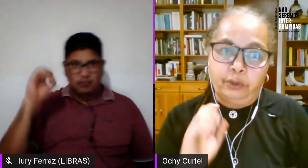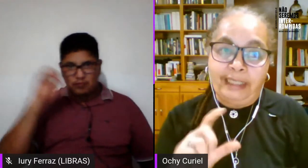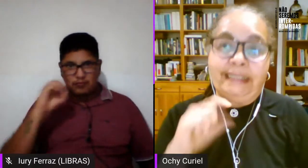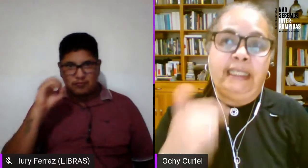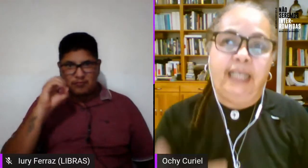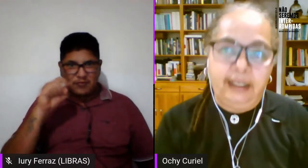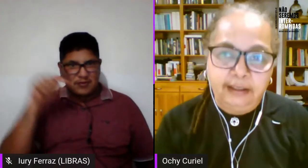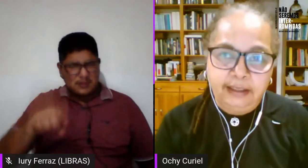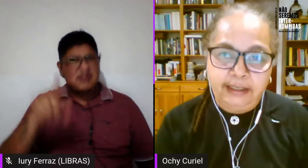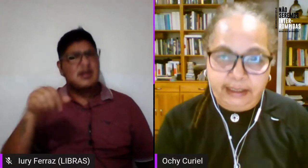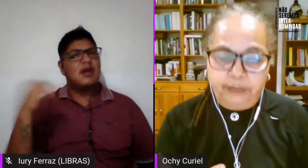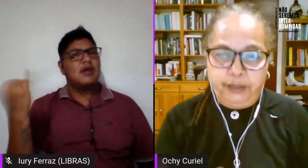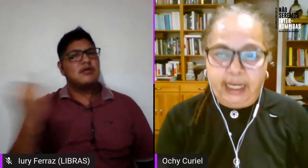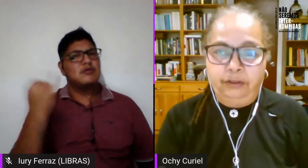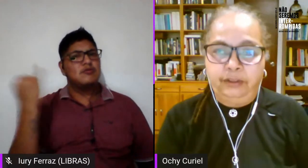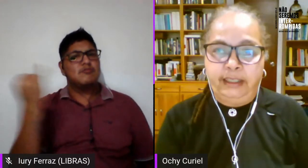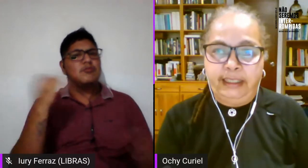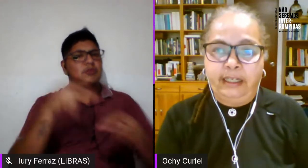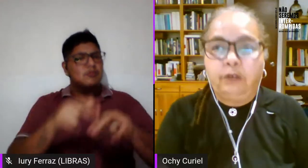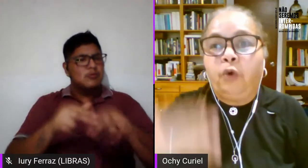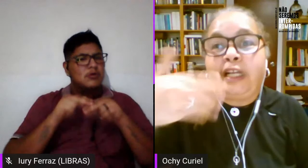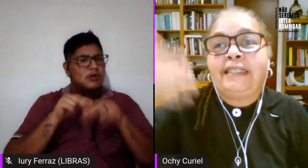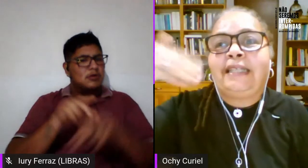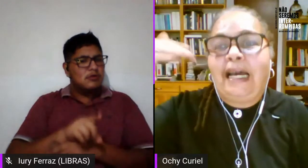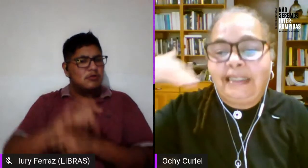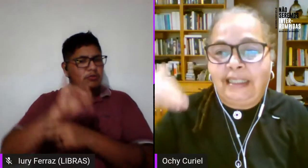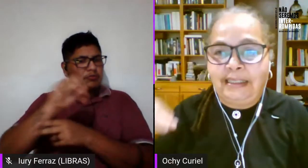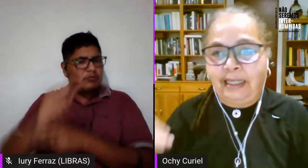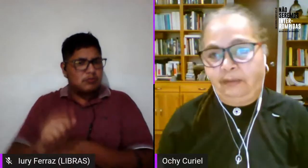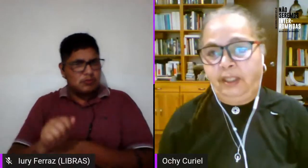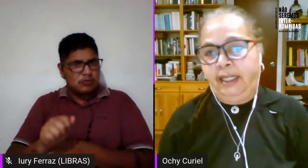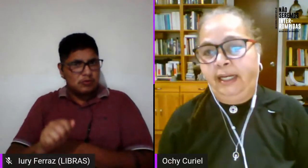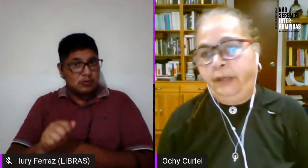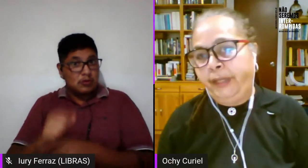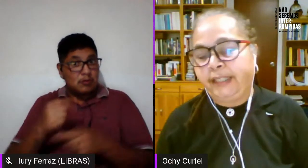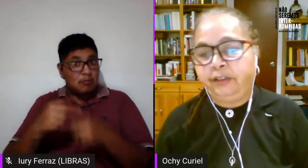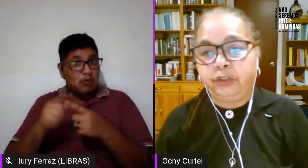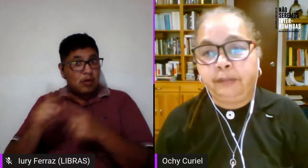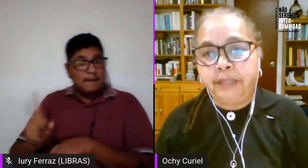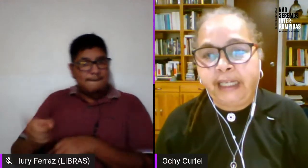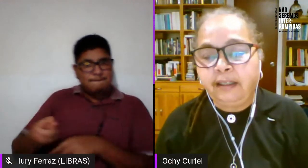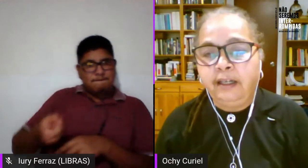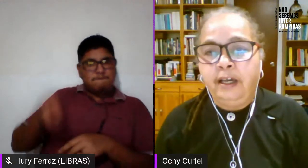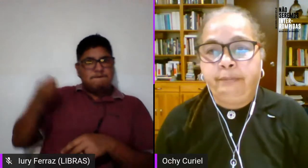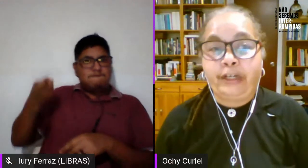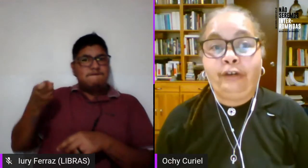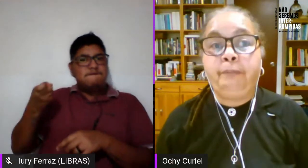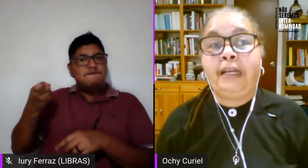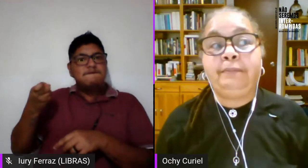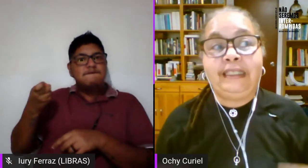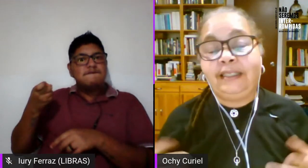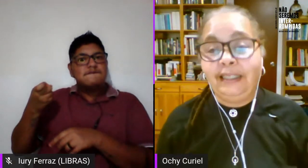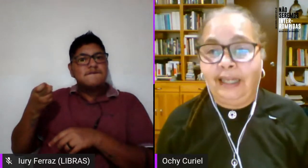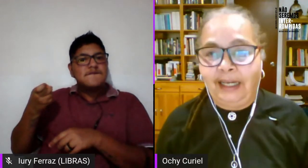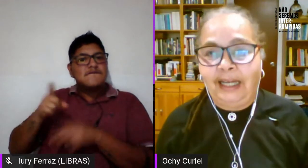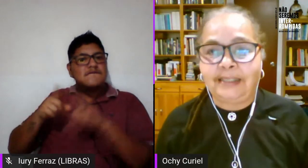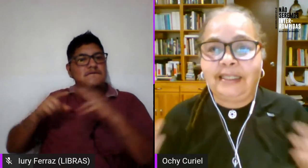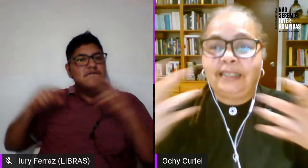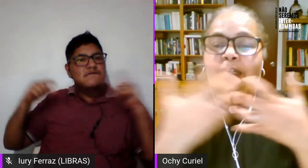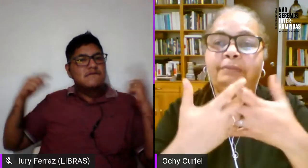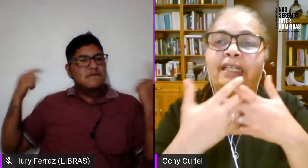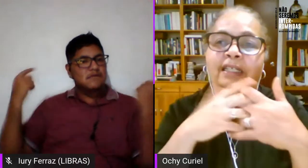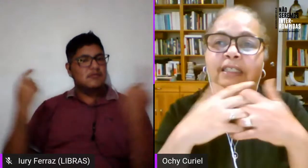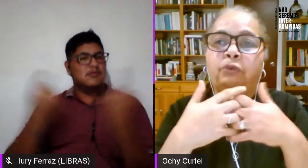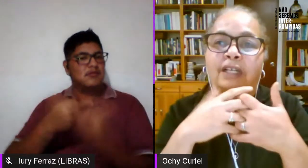importante por el día y el significado del día como rescate de esas rebeldías lésbicas sino también porque nos permitía